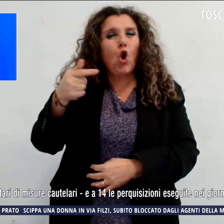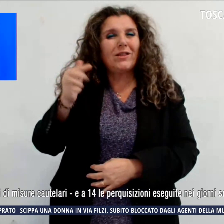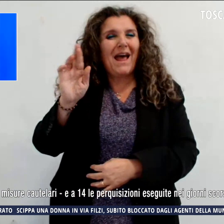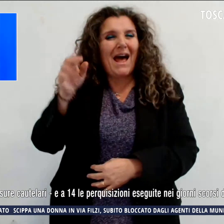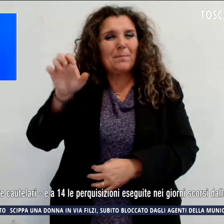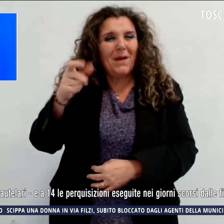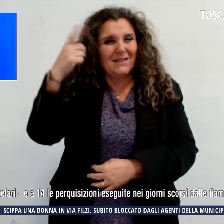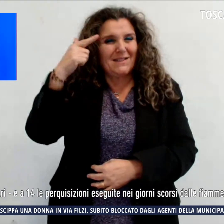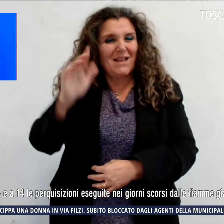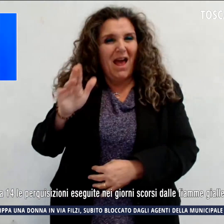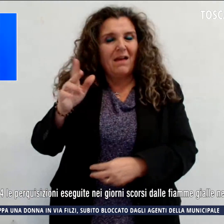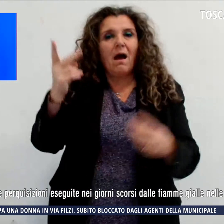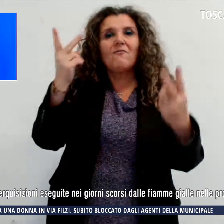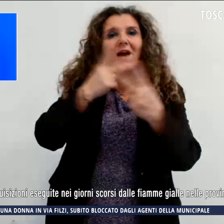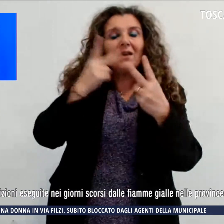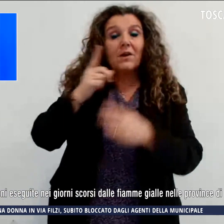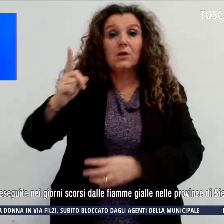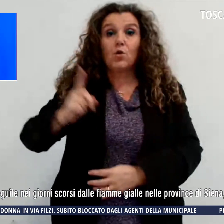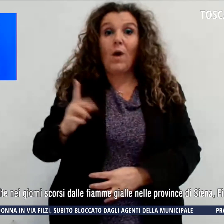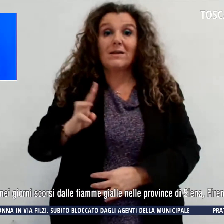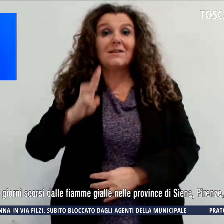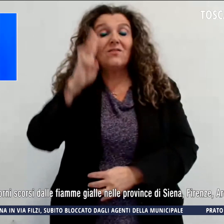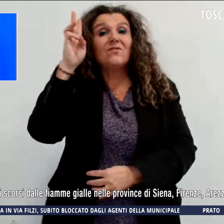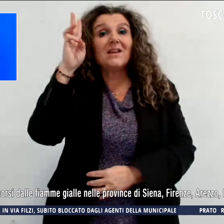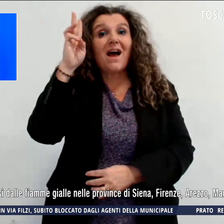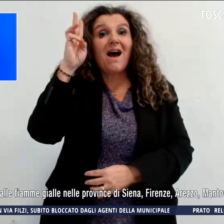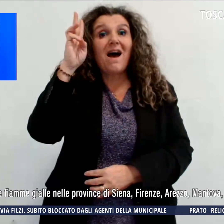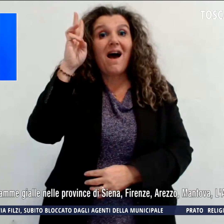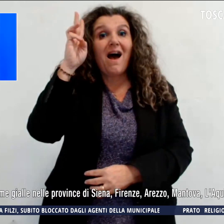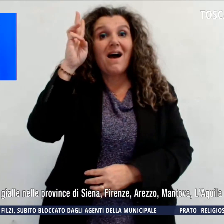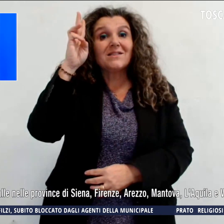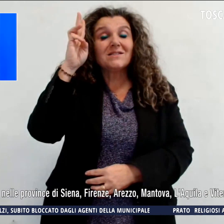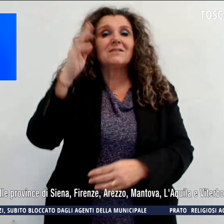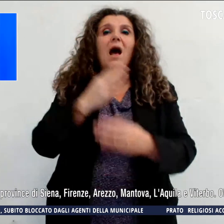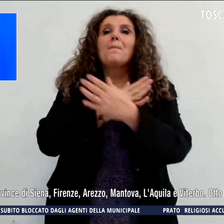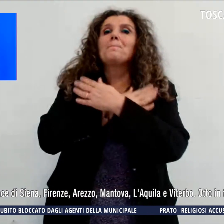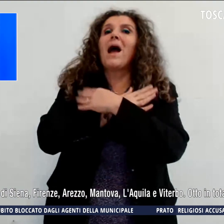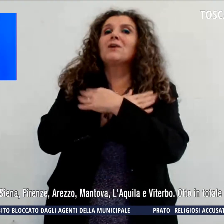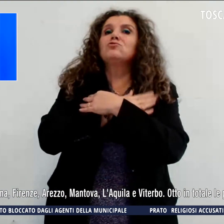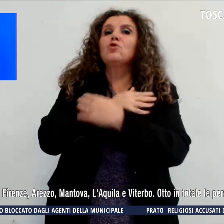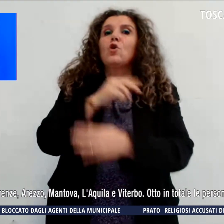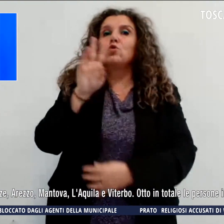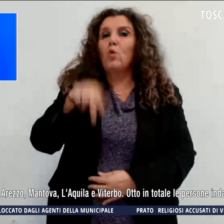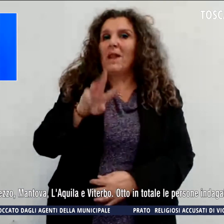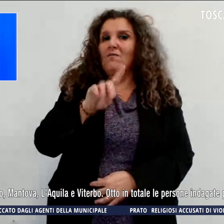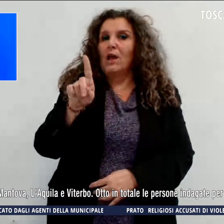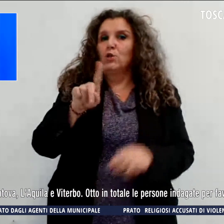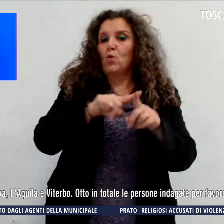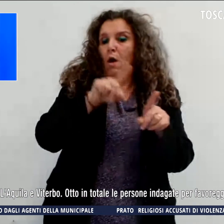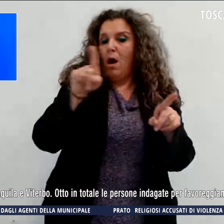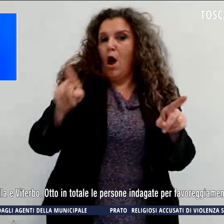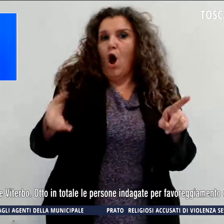accertato dalla Guardia di Finanza, dal maggio 2021 ad oggi aveva assunto